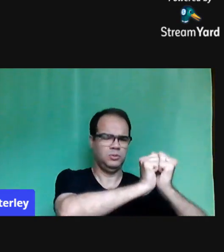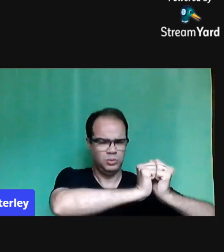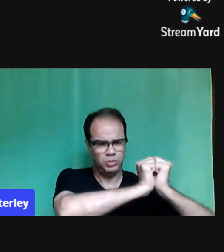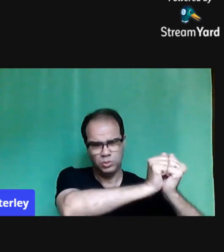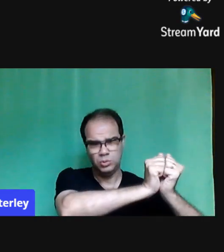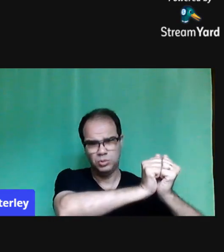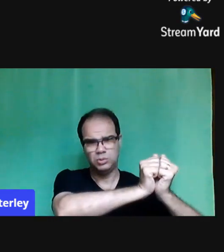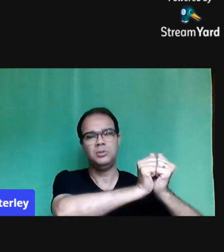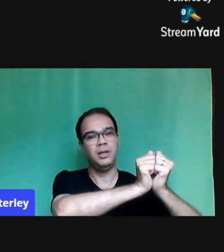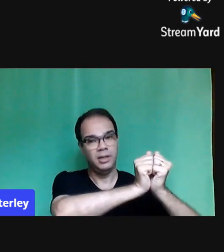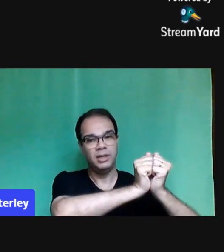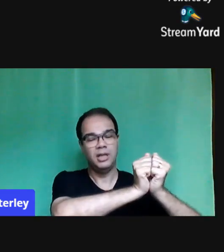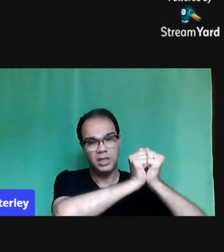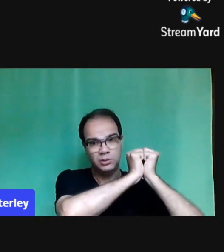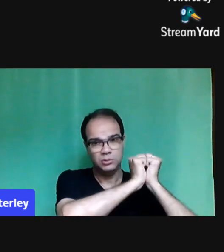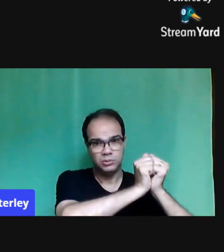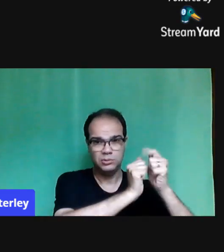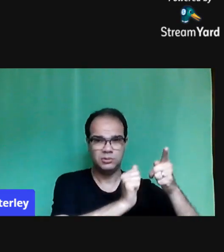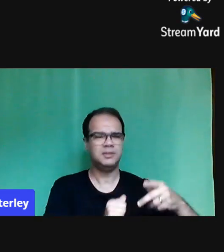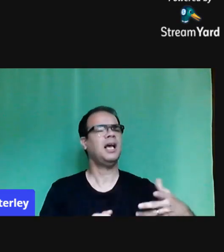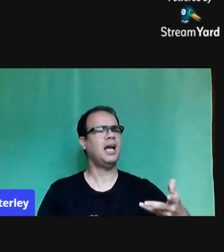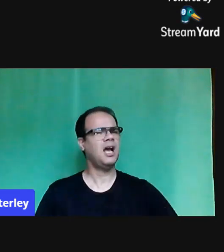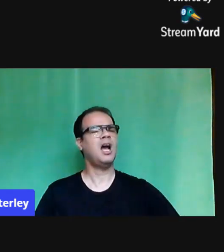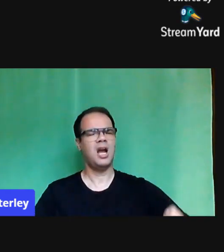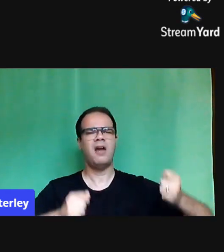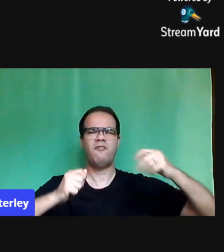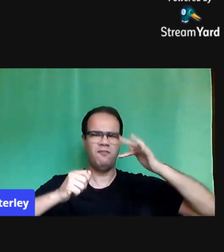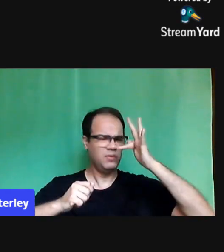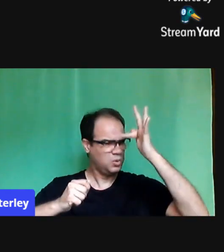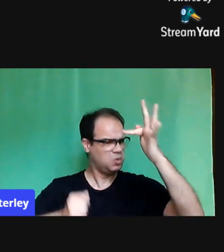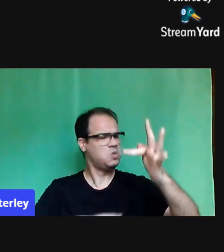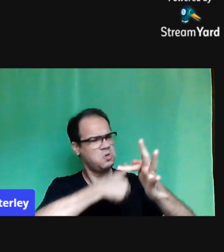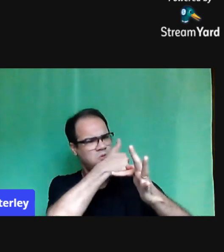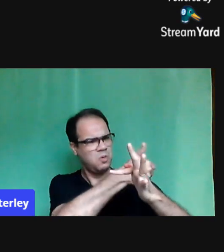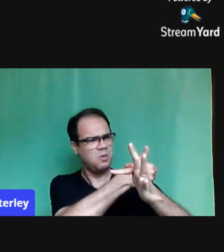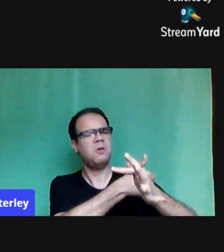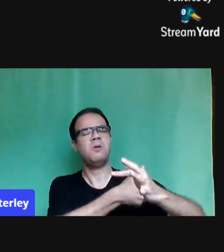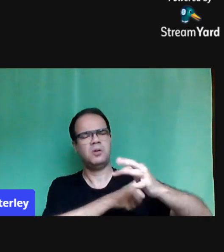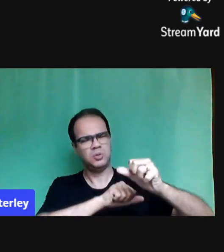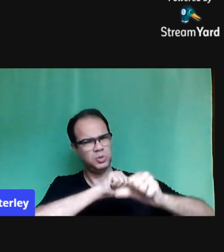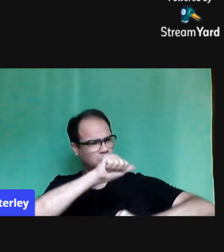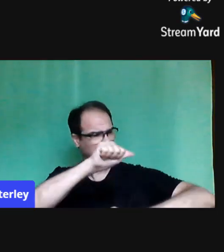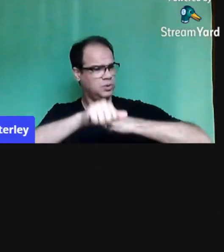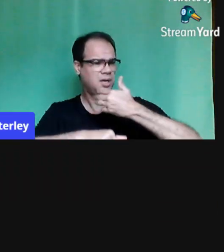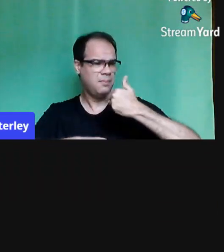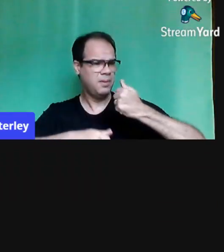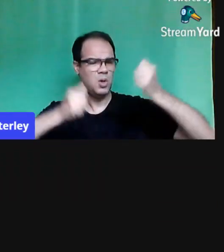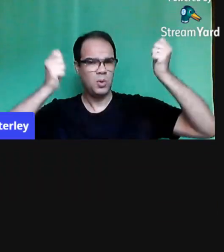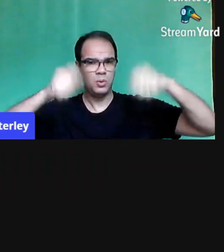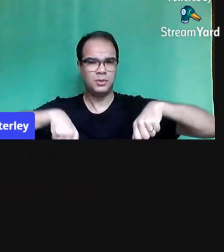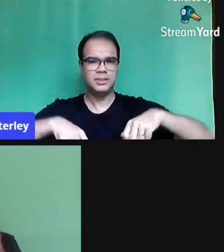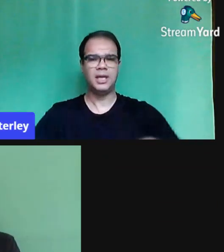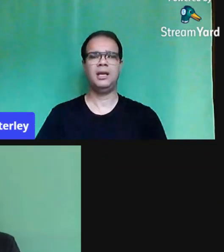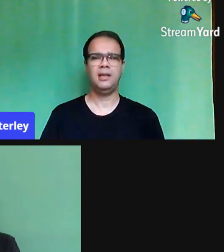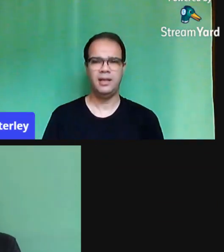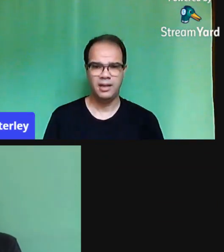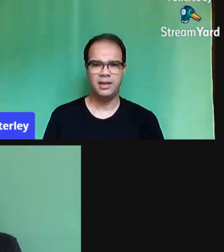convido, né? Todos, todas e todos nesse momento para conjugar esse verbo